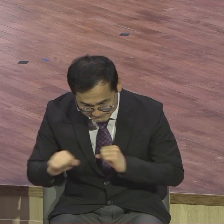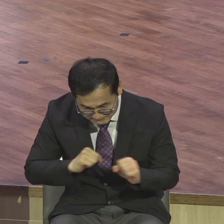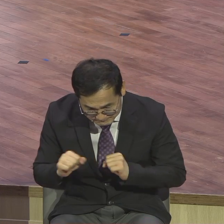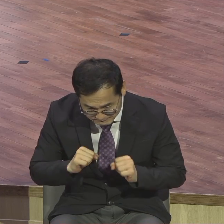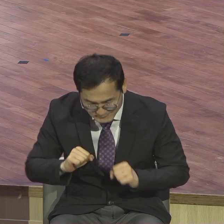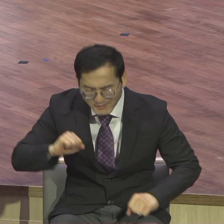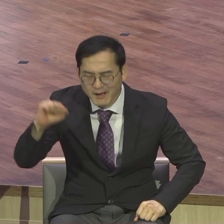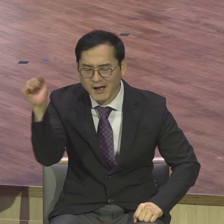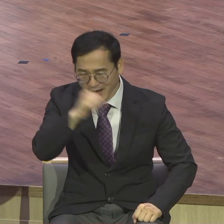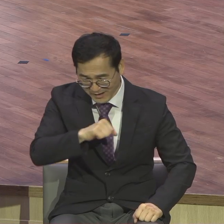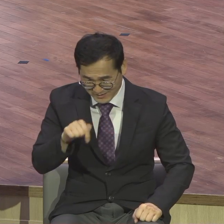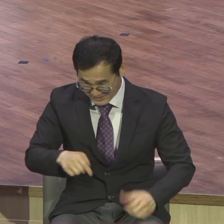말이에요